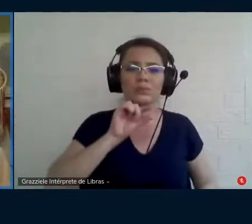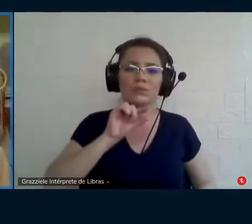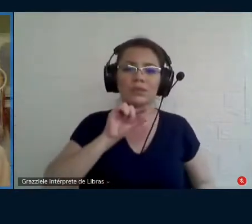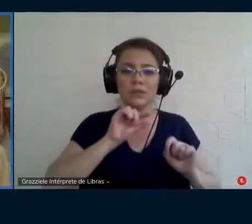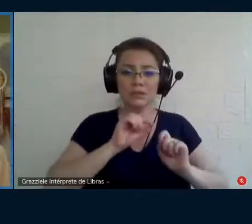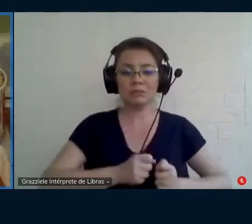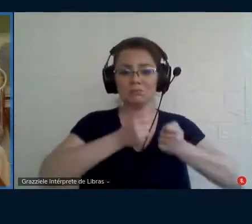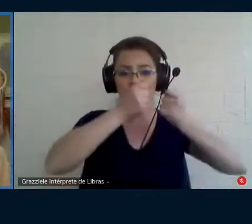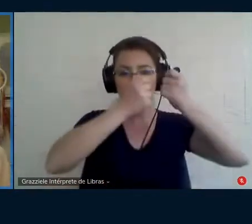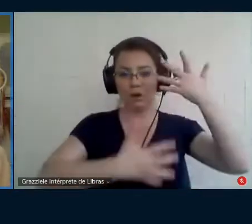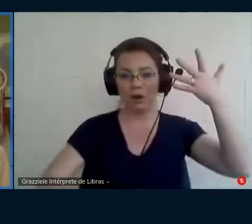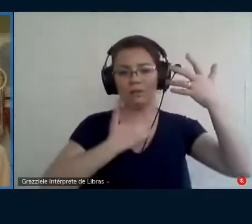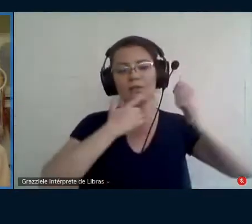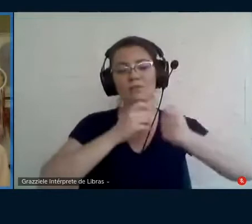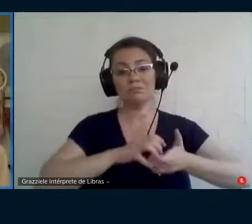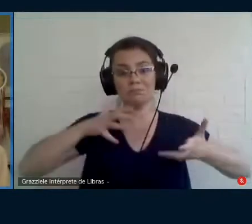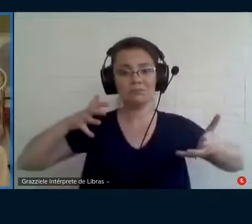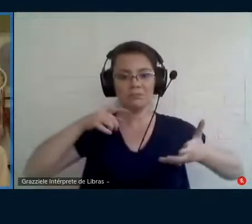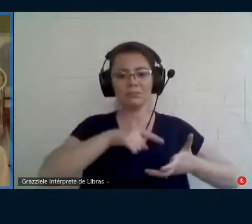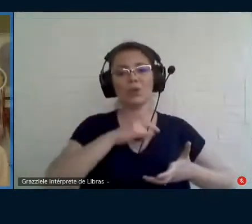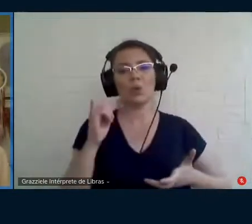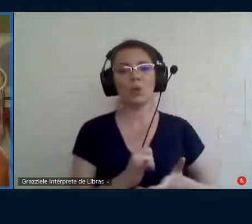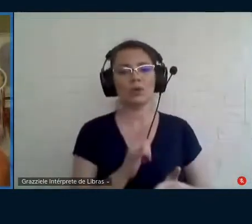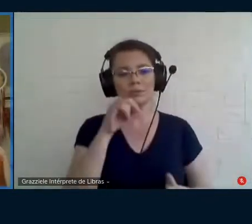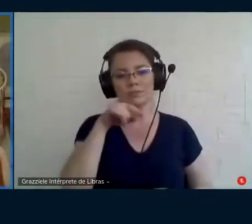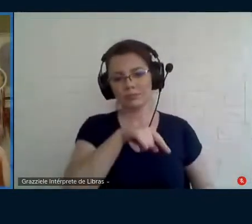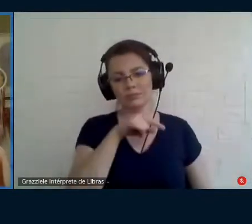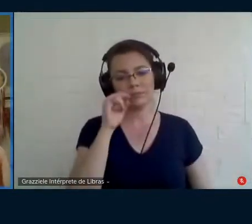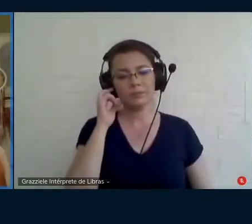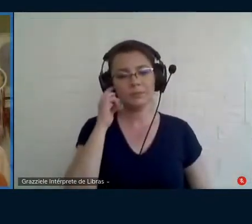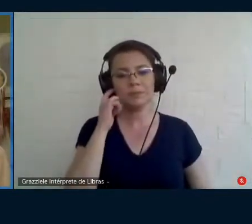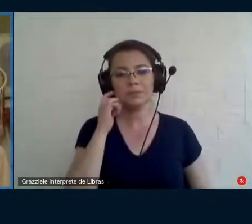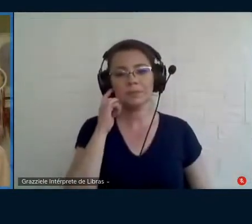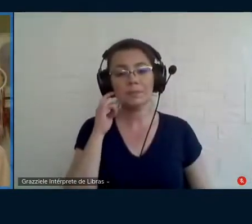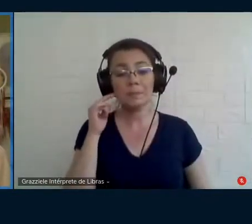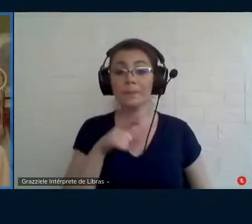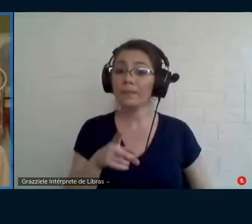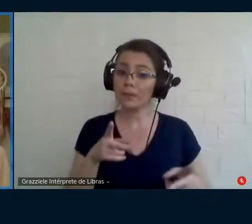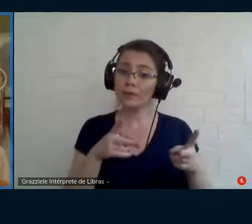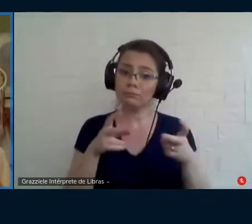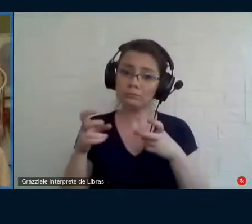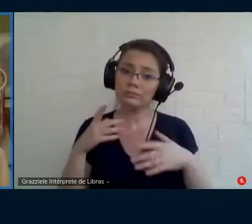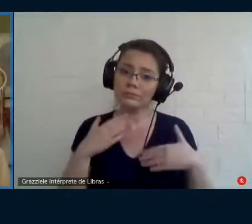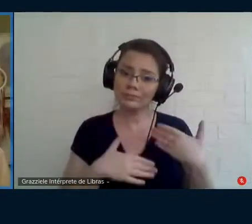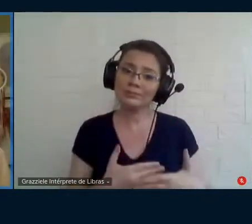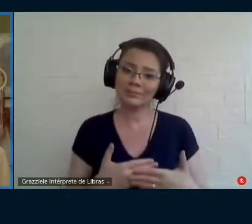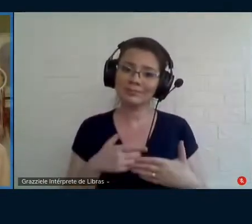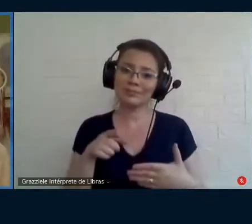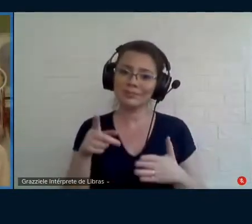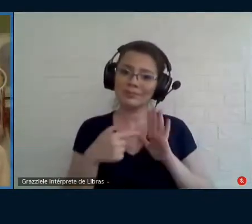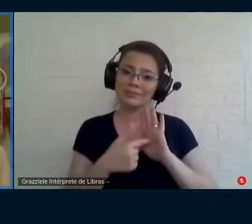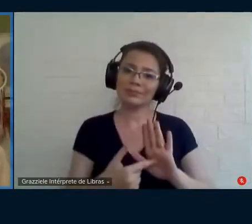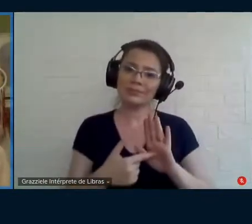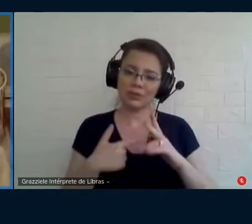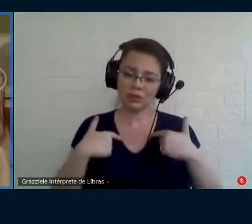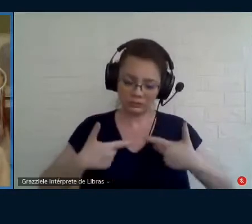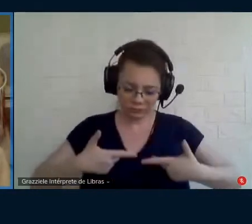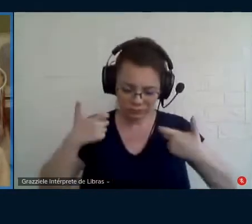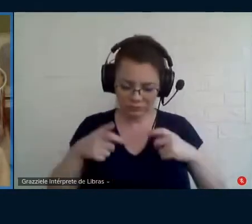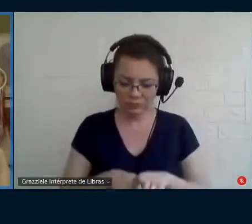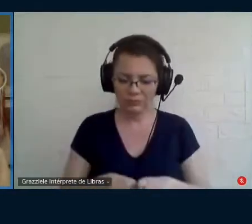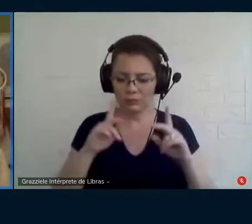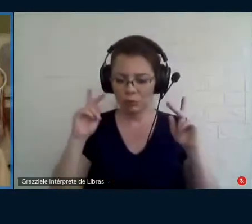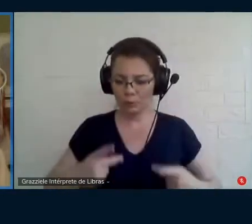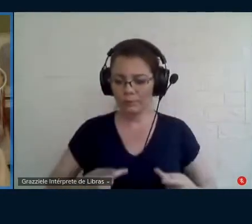é o trabalho e aqui a gente vai percebendo isso que você mostra nos percebendo como seres